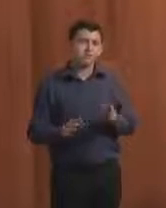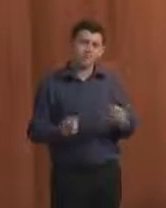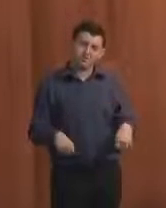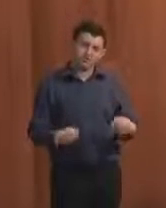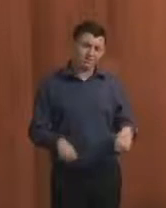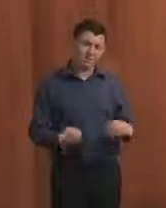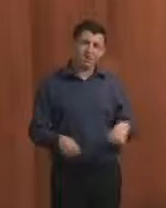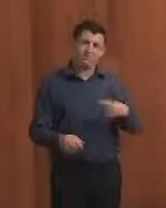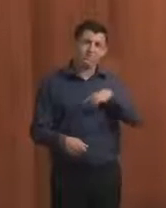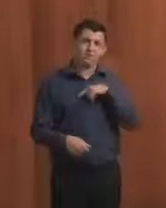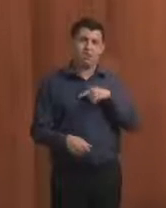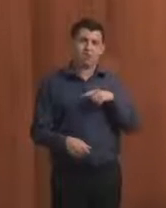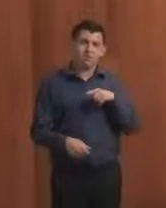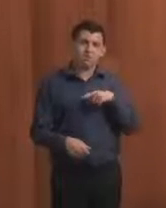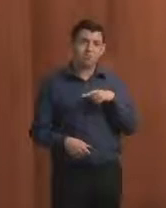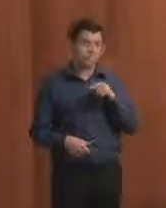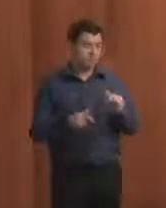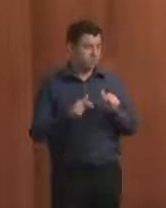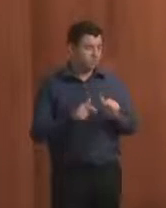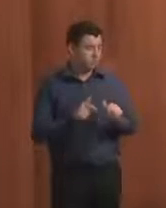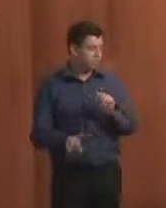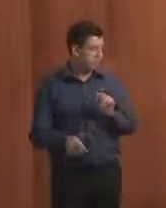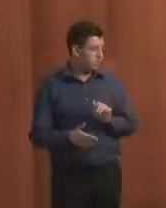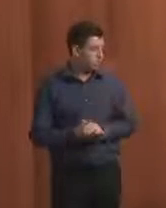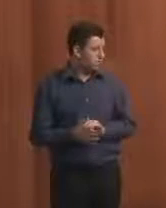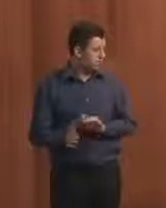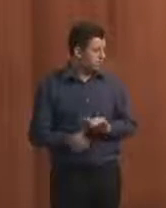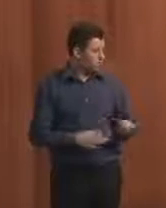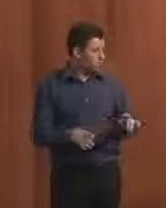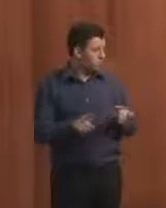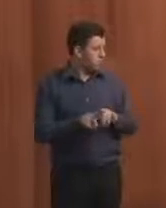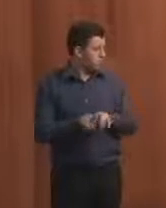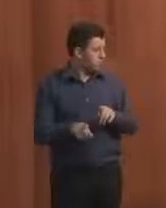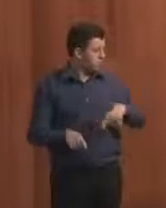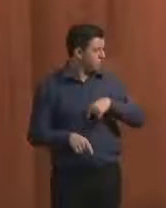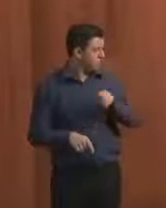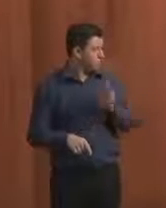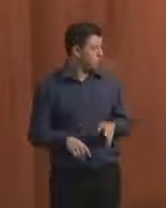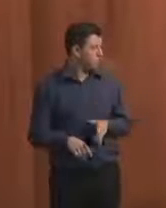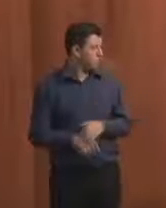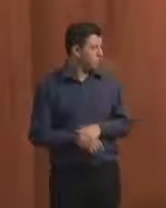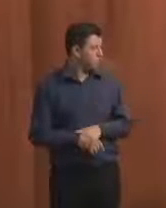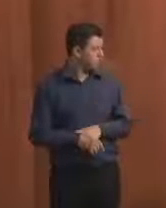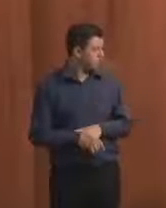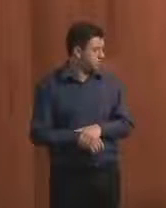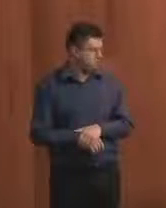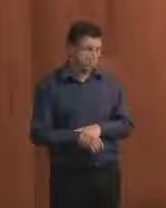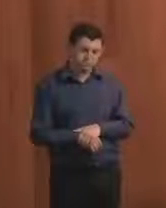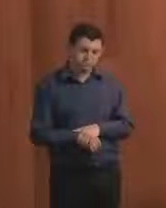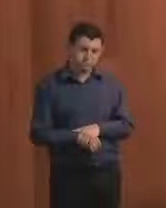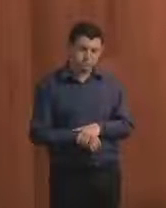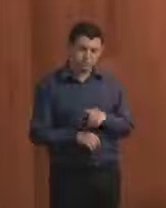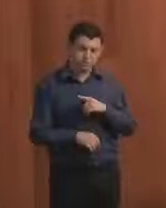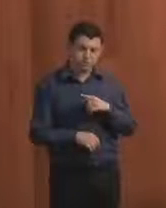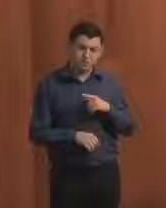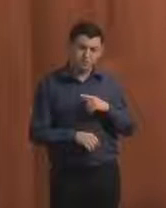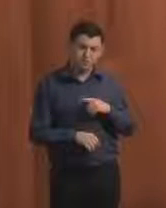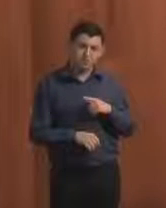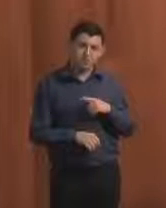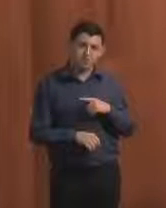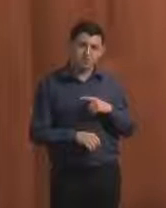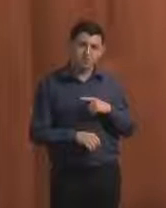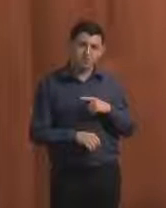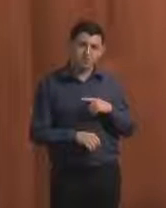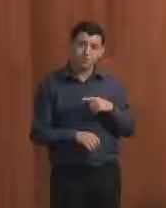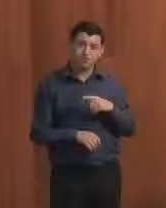tendo um trabalho de enxugar gel. Também a gente colocou os casos dos tribunais de